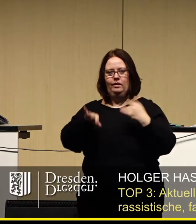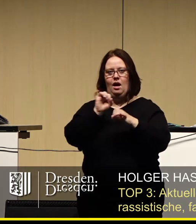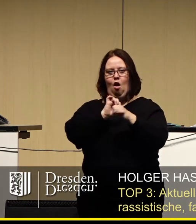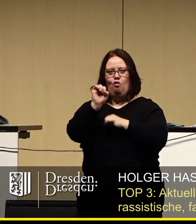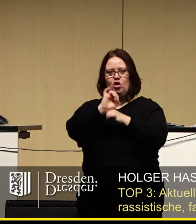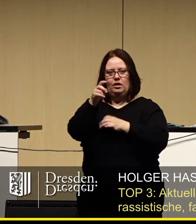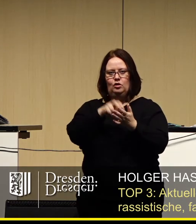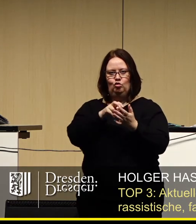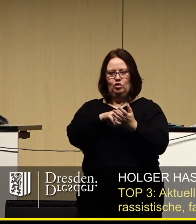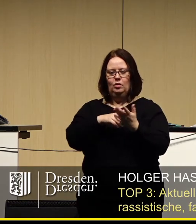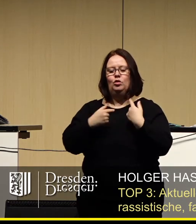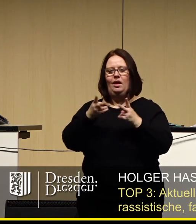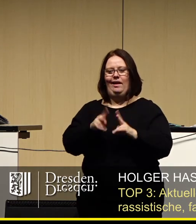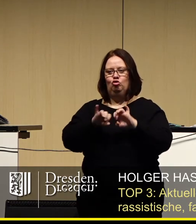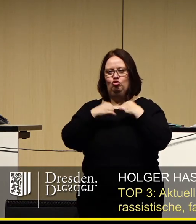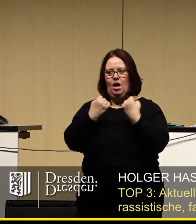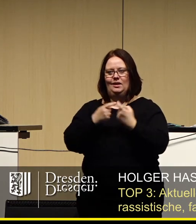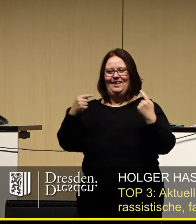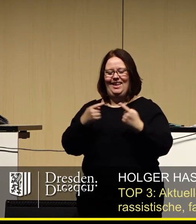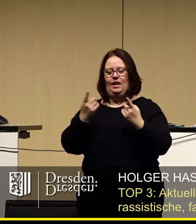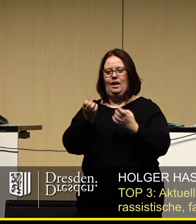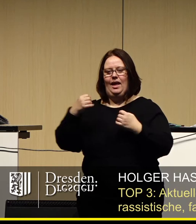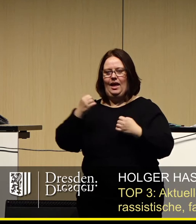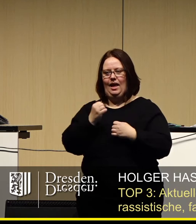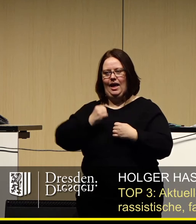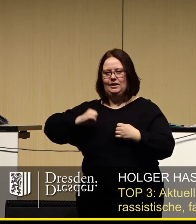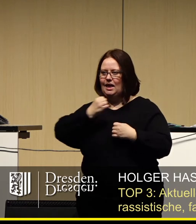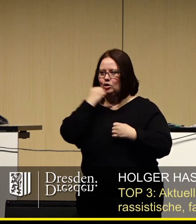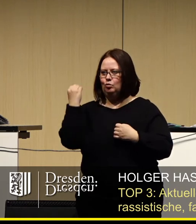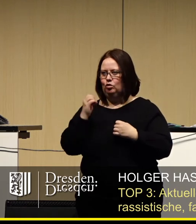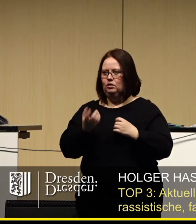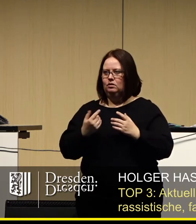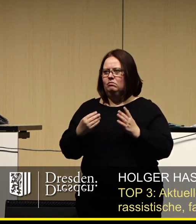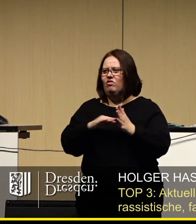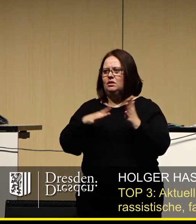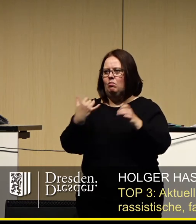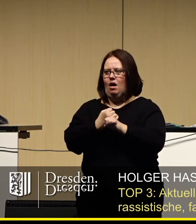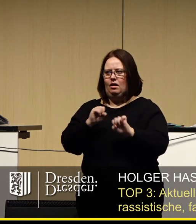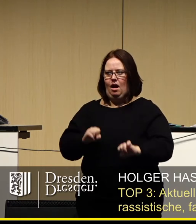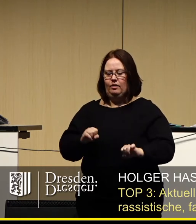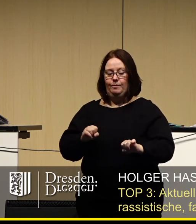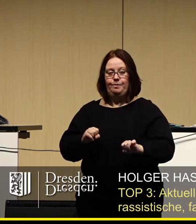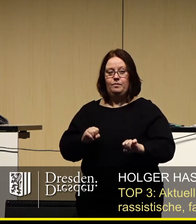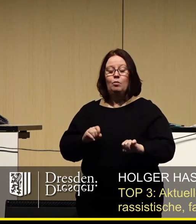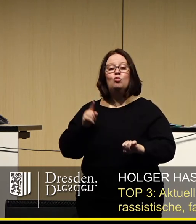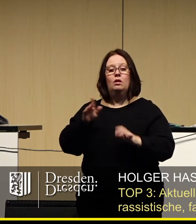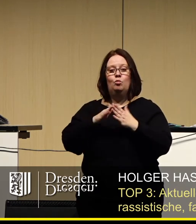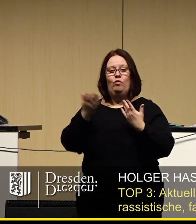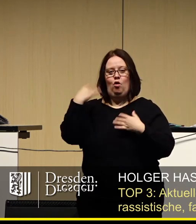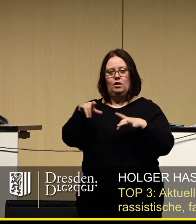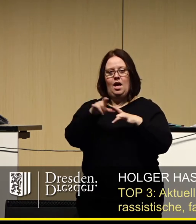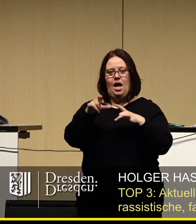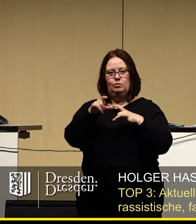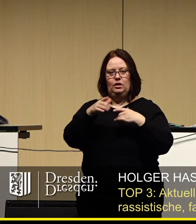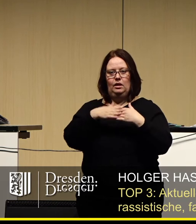Zuständigen. Was kann der Rechtsstaat gegen Rechtsextremismus tun?« erschienen ist. Das Ganze stammt im Übrigen von der SPD